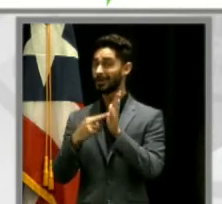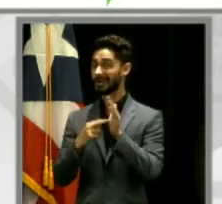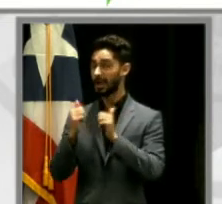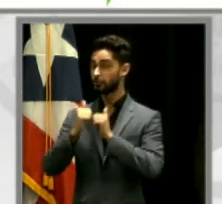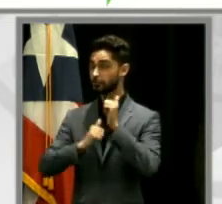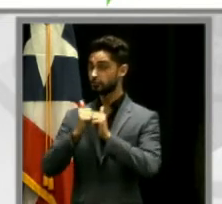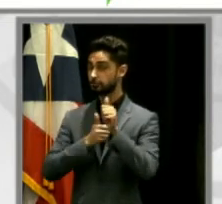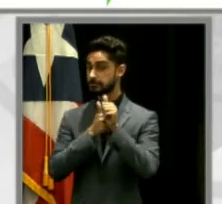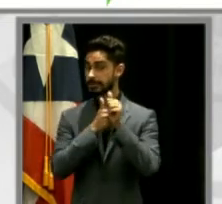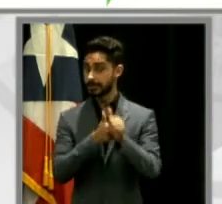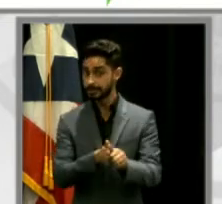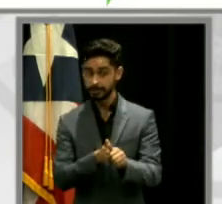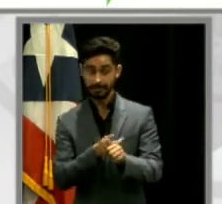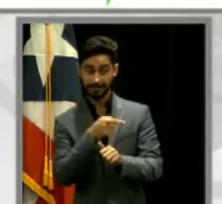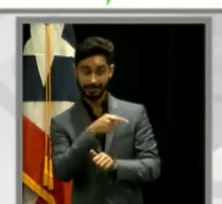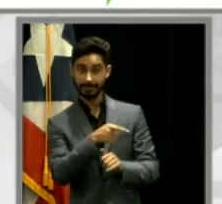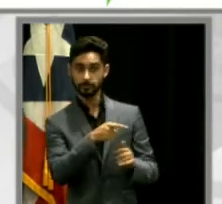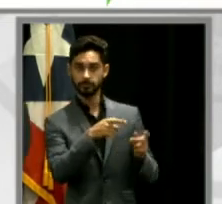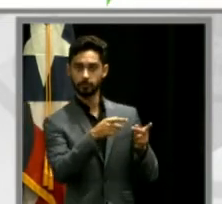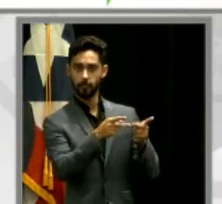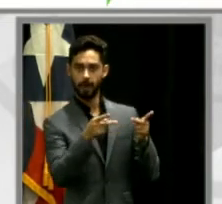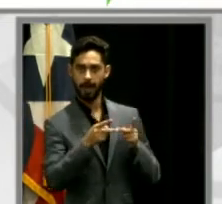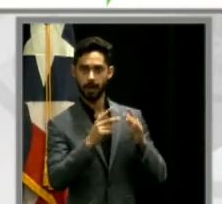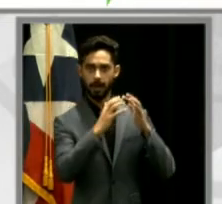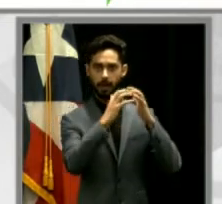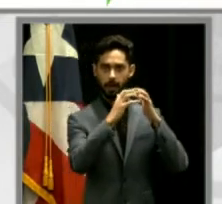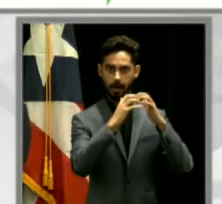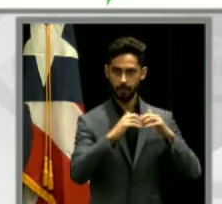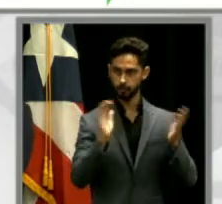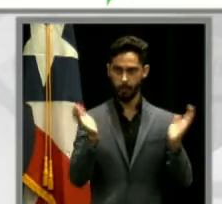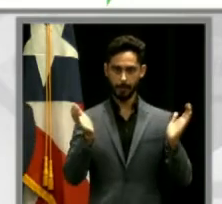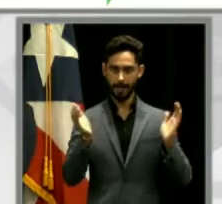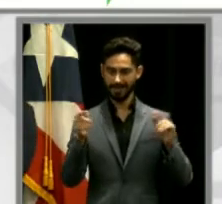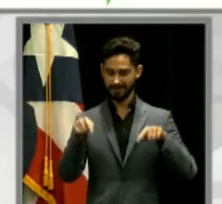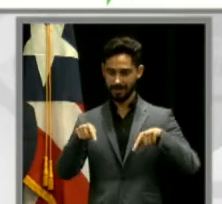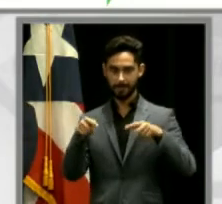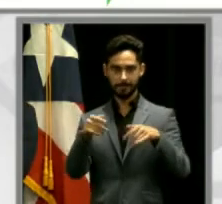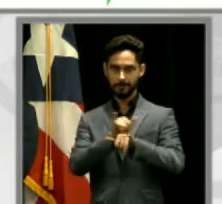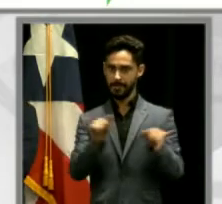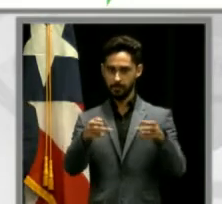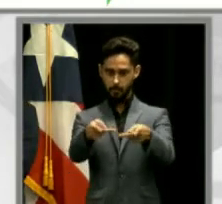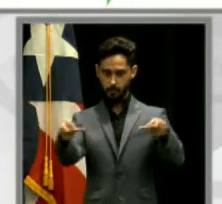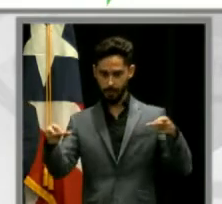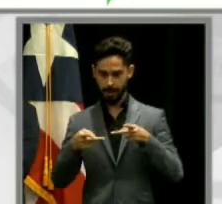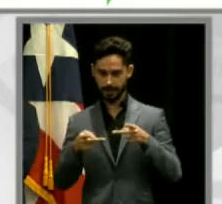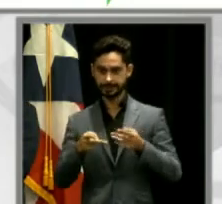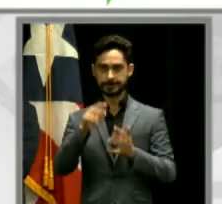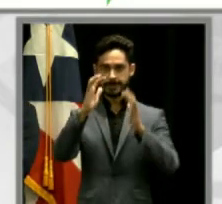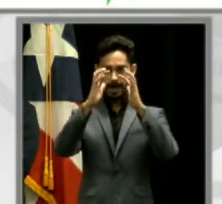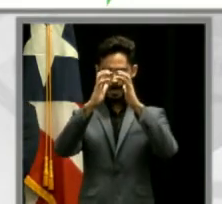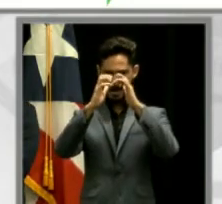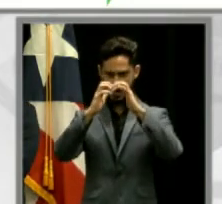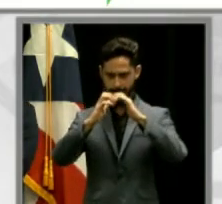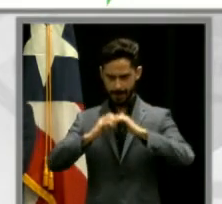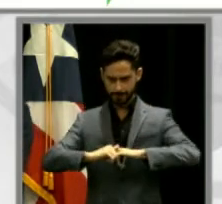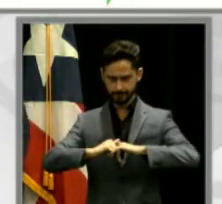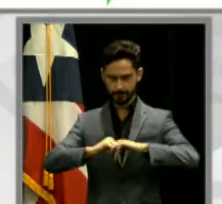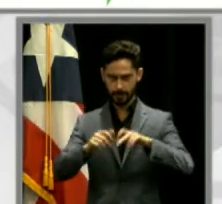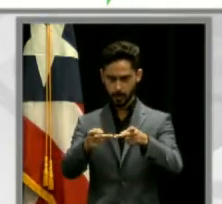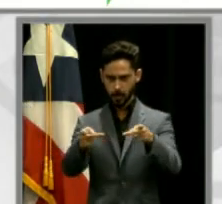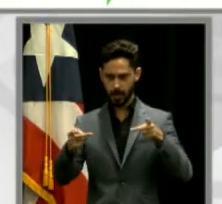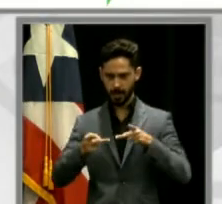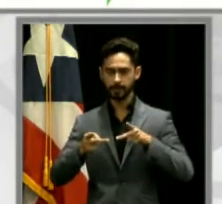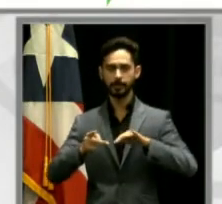la estructura existente, vamos a estar cumpliendo con estos códigos nuevos y ampliando los espacios que hacen falta con estos